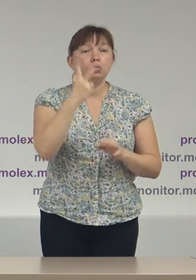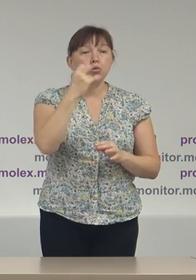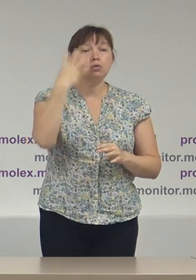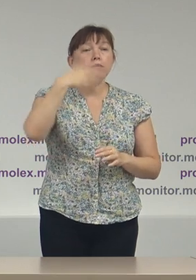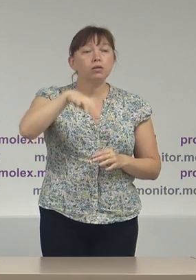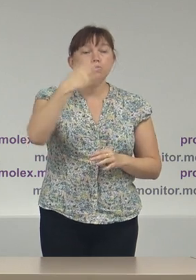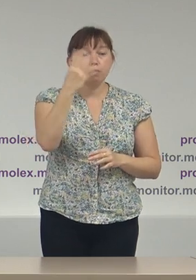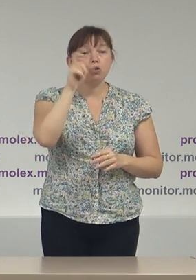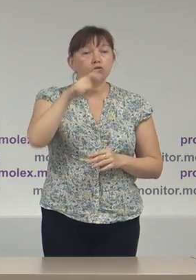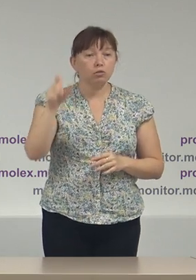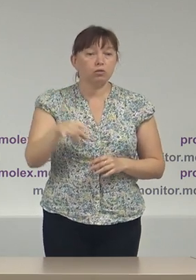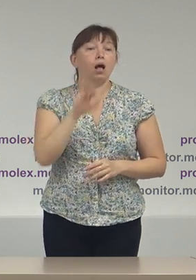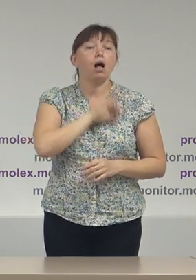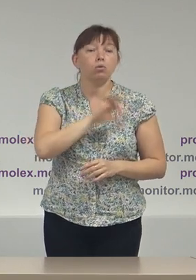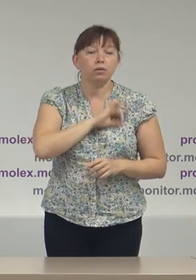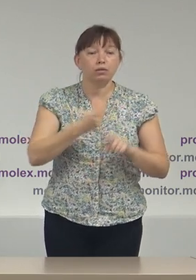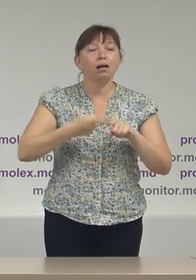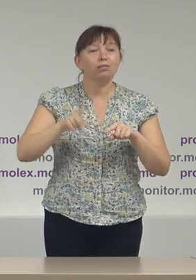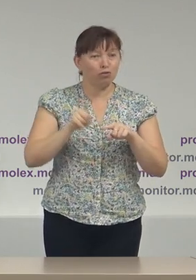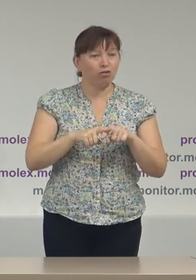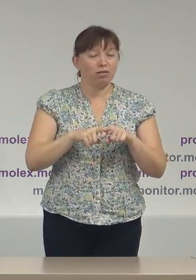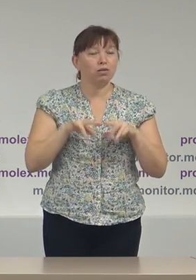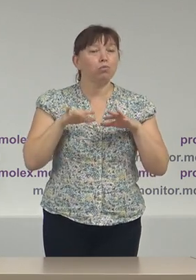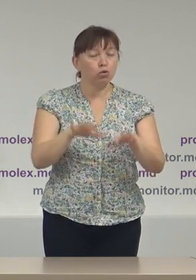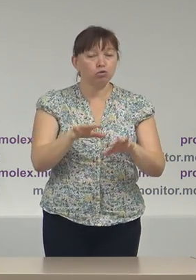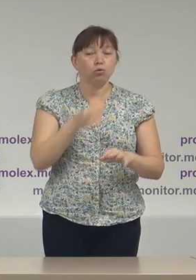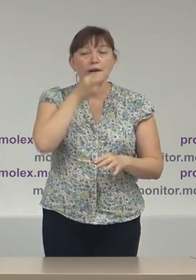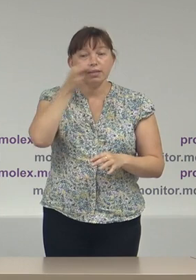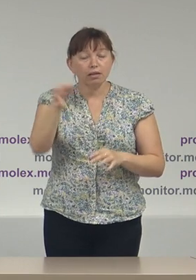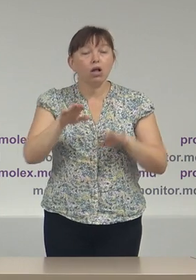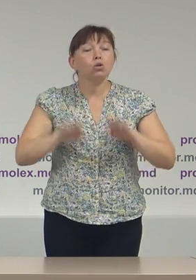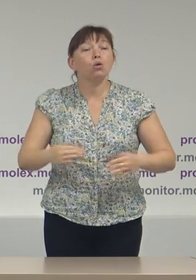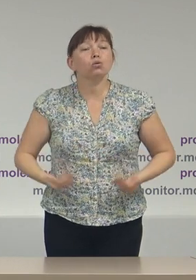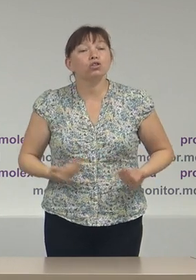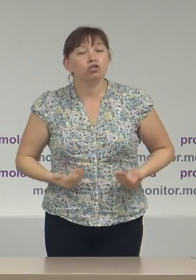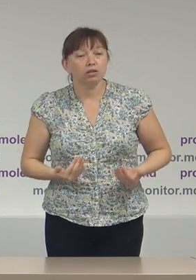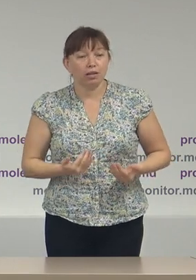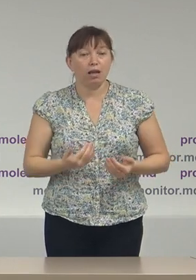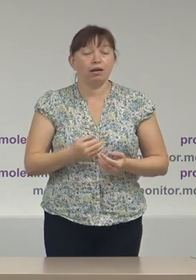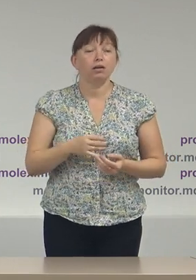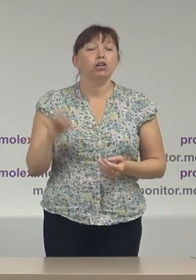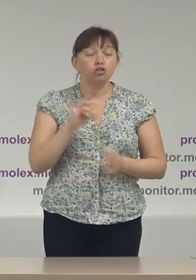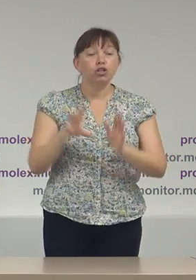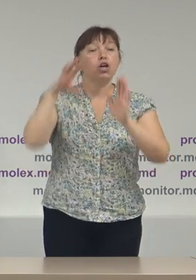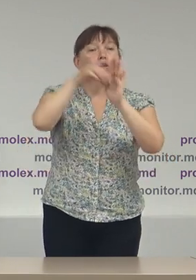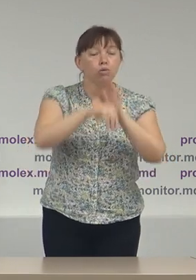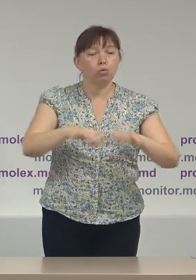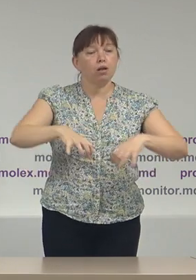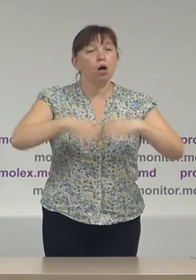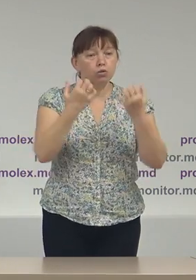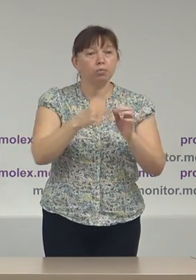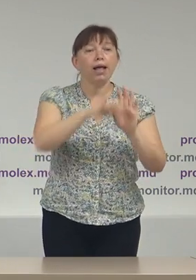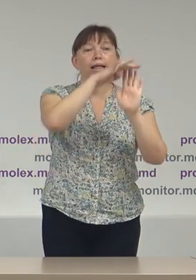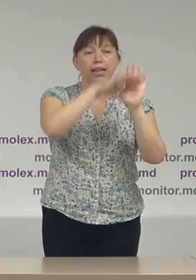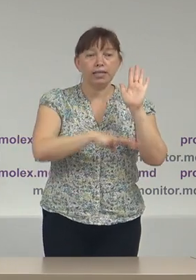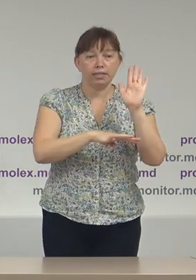cetățieni au utilizat această procedură de declarare locului de ședere și, corespunzător, includere automată în